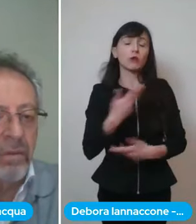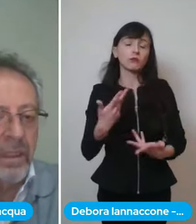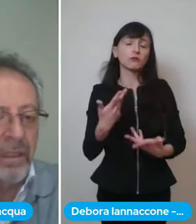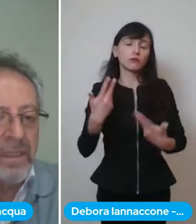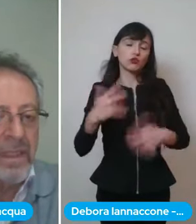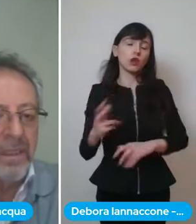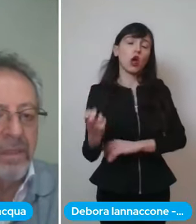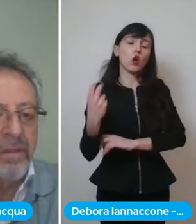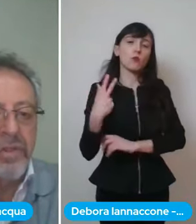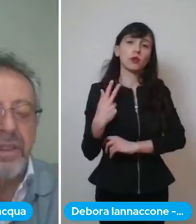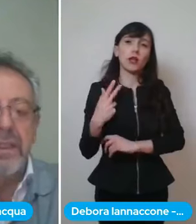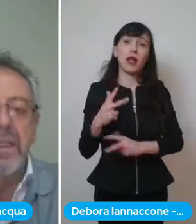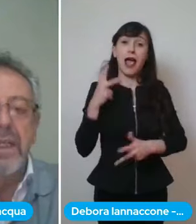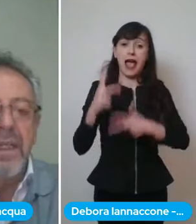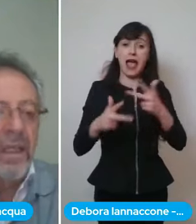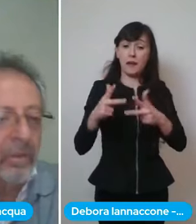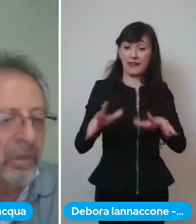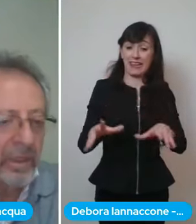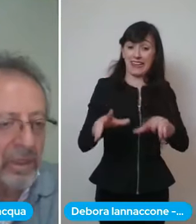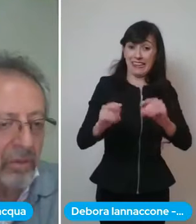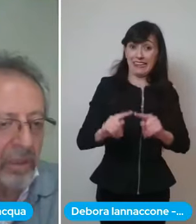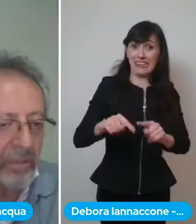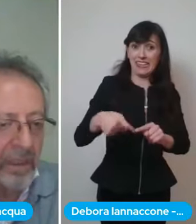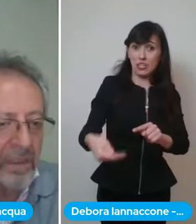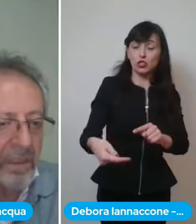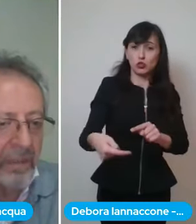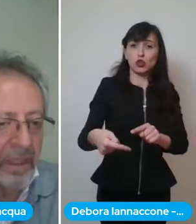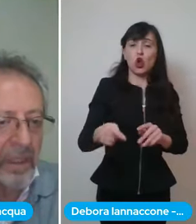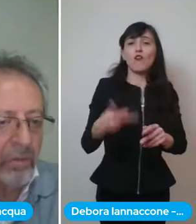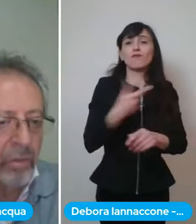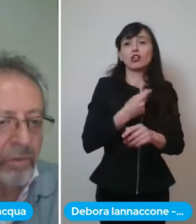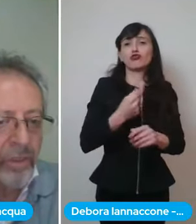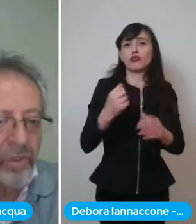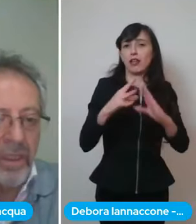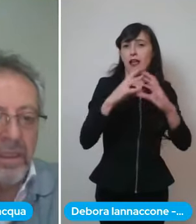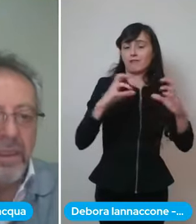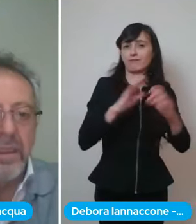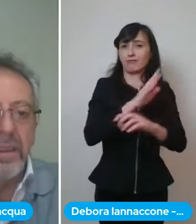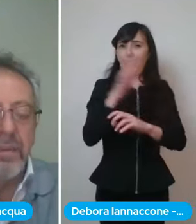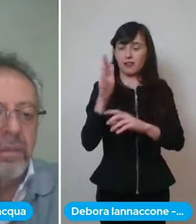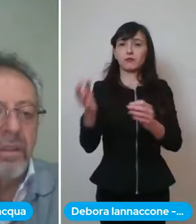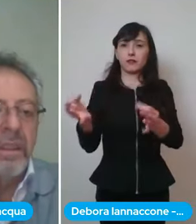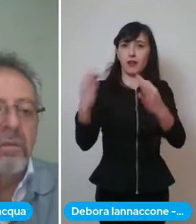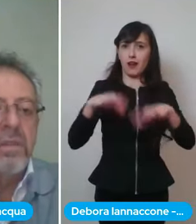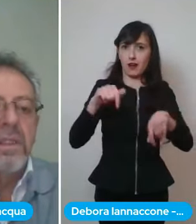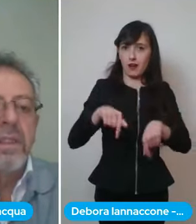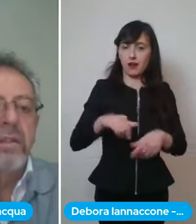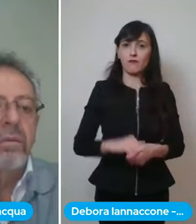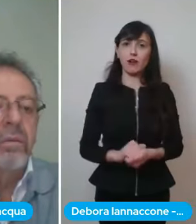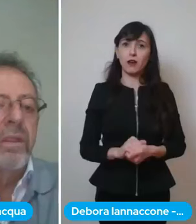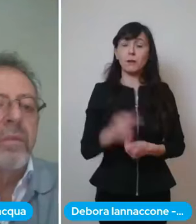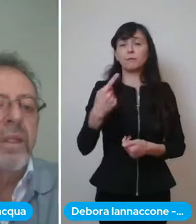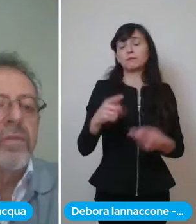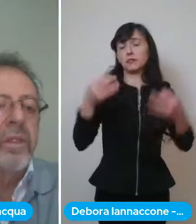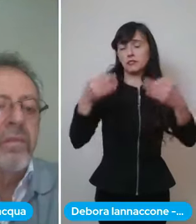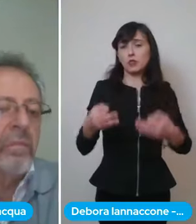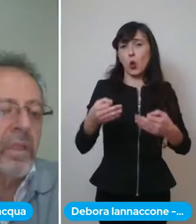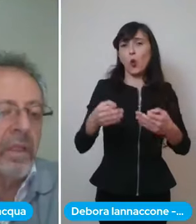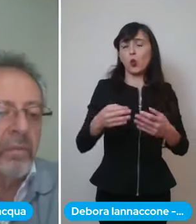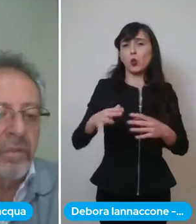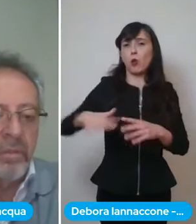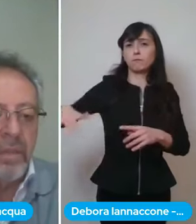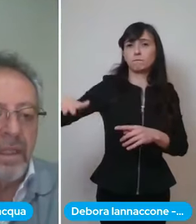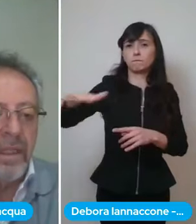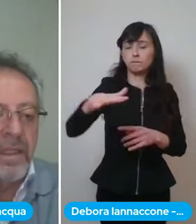arriveranno anche questi altri vaccini e quindi sicuramente si apriranno nuove agende a meno che non si diano tutti i medici di